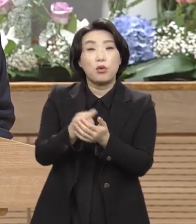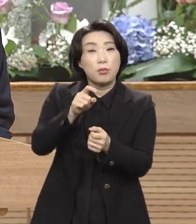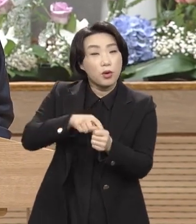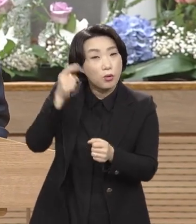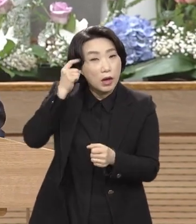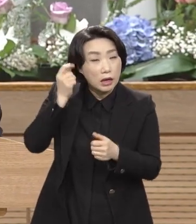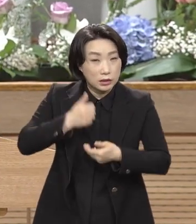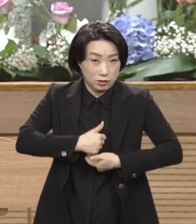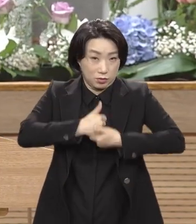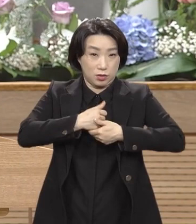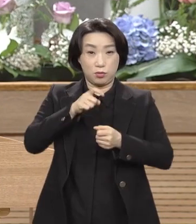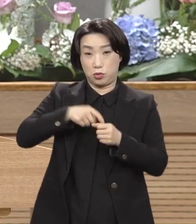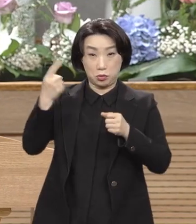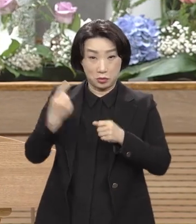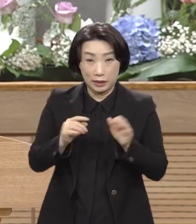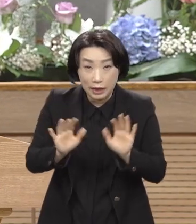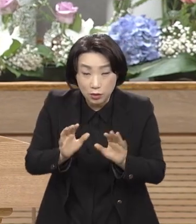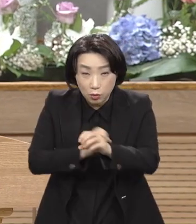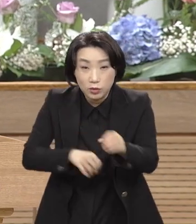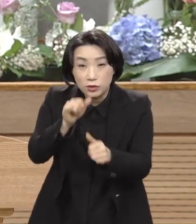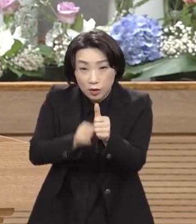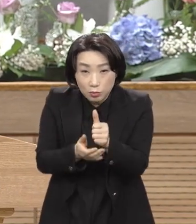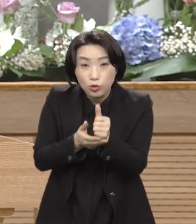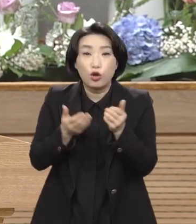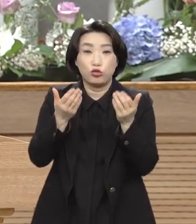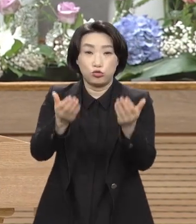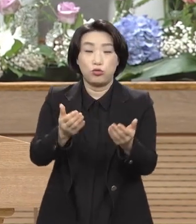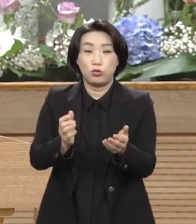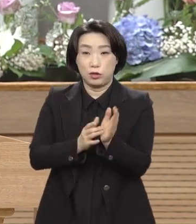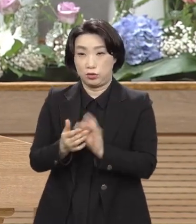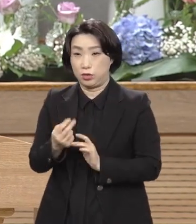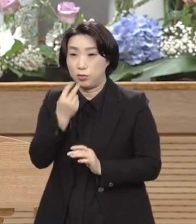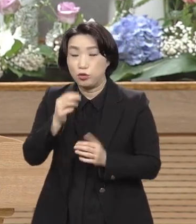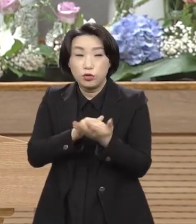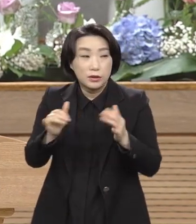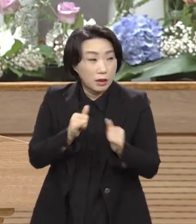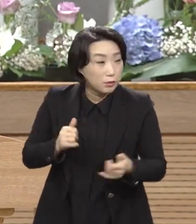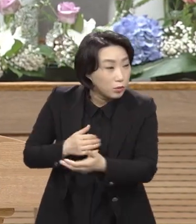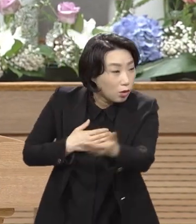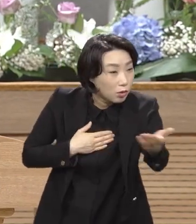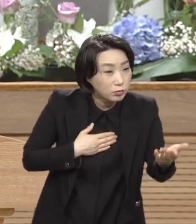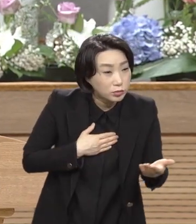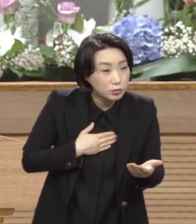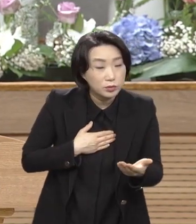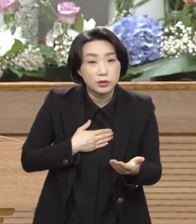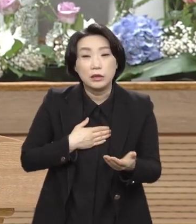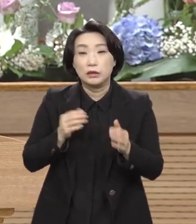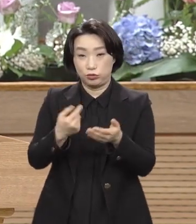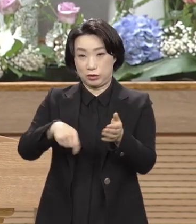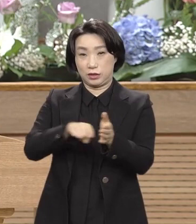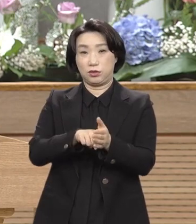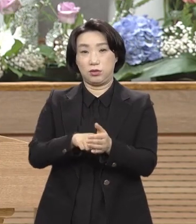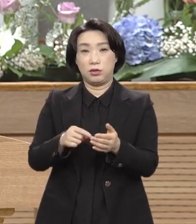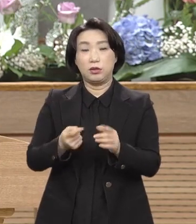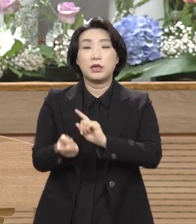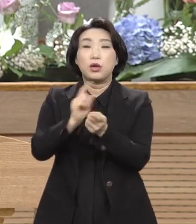도리어 섬기려 하고 자기 목숨을 많은 사람들 여러분을 여러분을 위해 주시기 위해서 오셨다